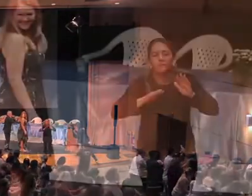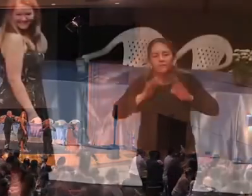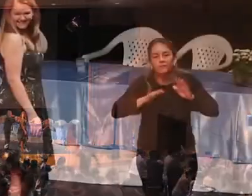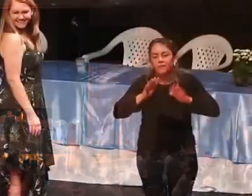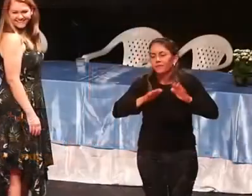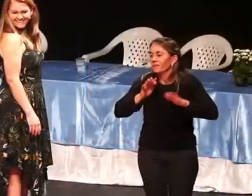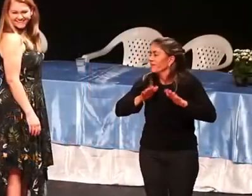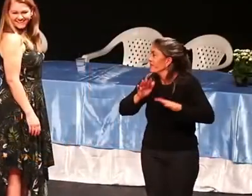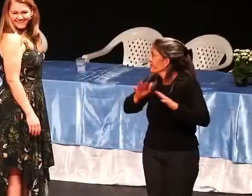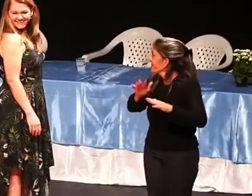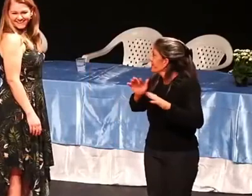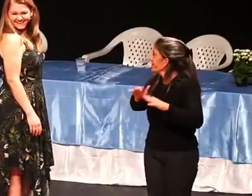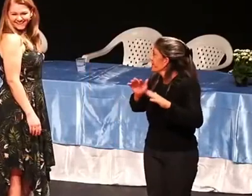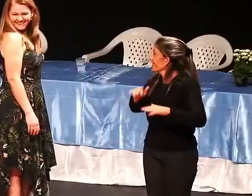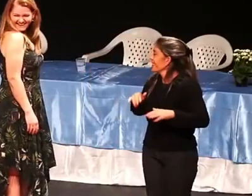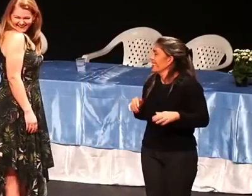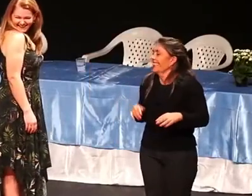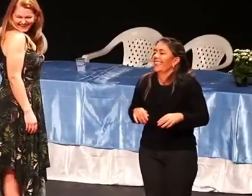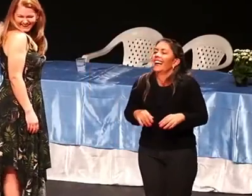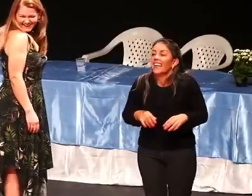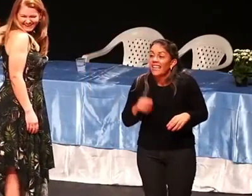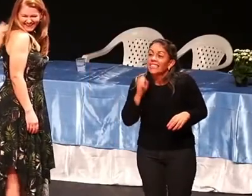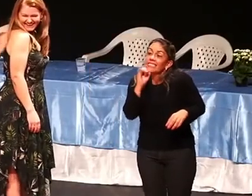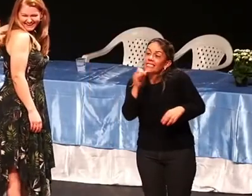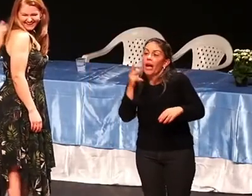Se a pessoa fumar, você dá um tapão, que ela merece.